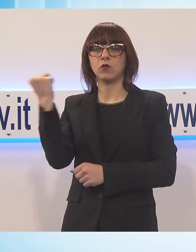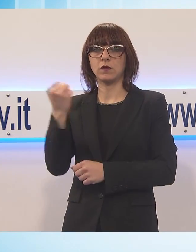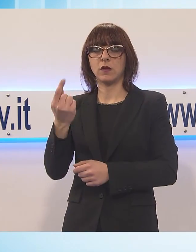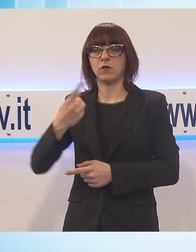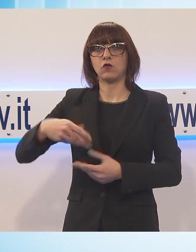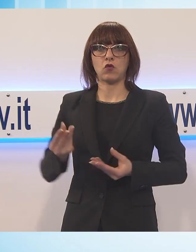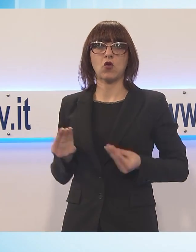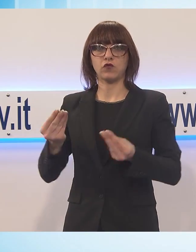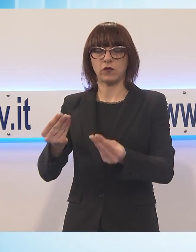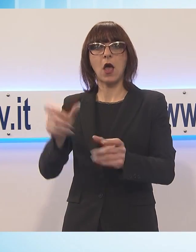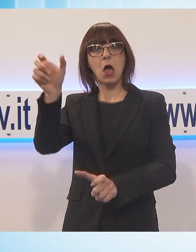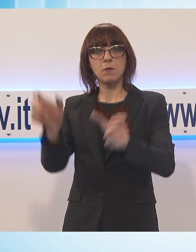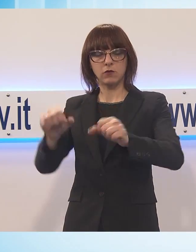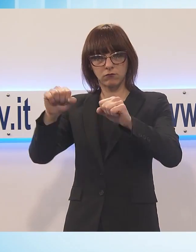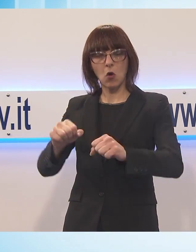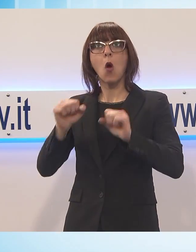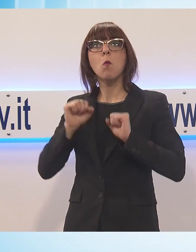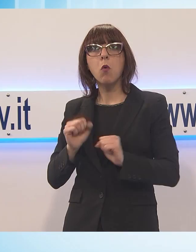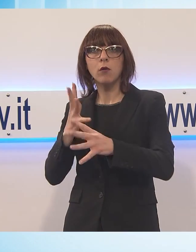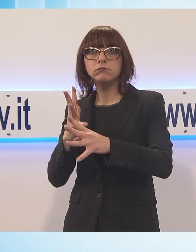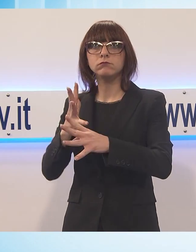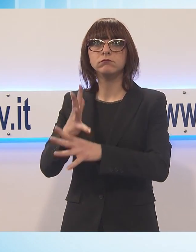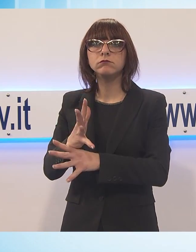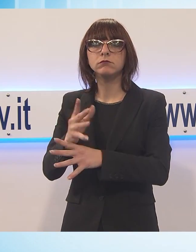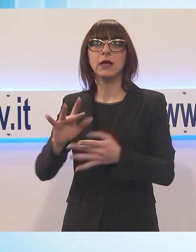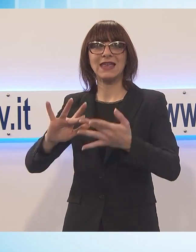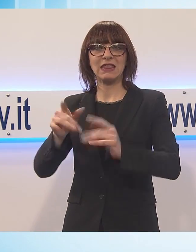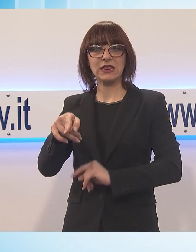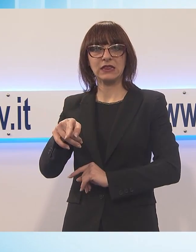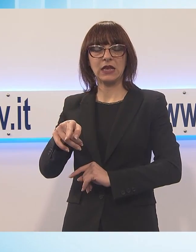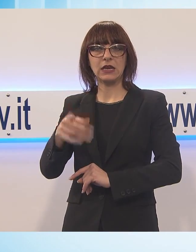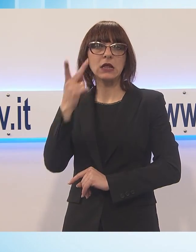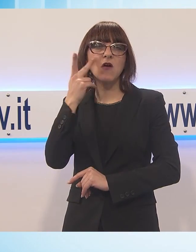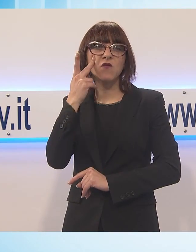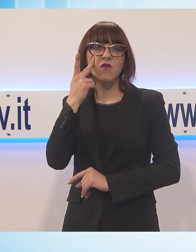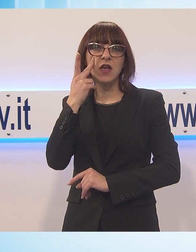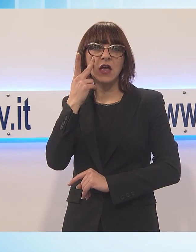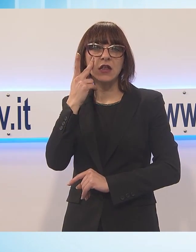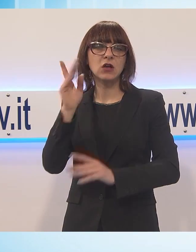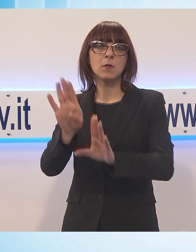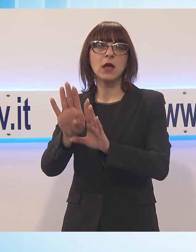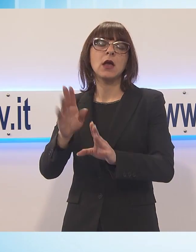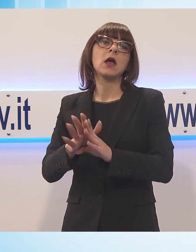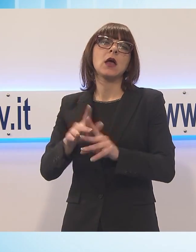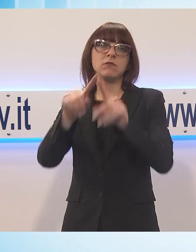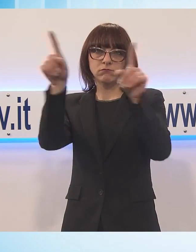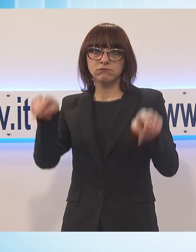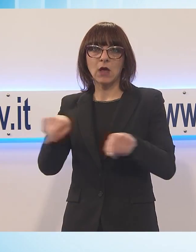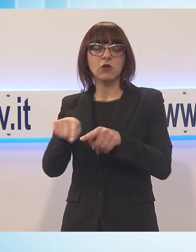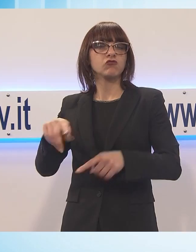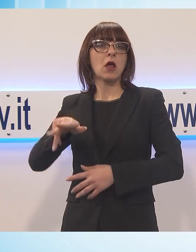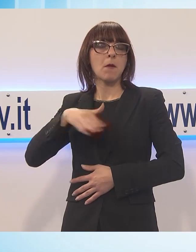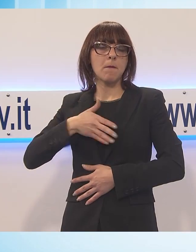i cittadini possono accedere tramite questo portale al loro account dove vedere i dati relativi ai